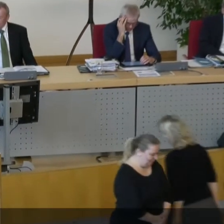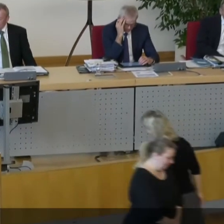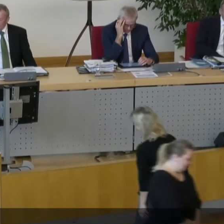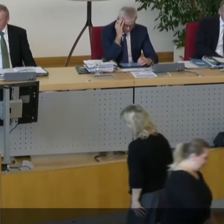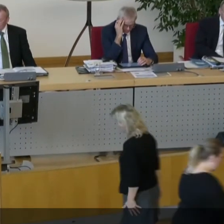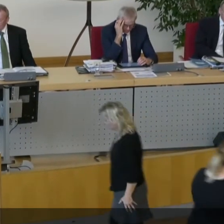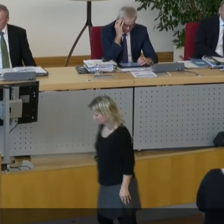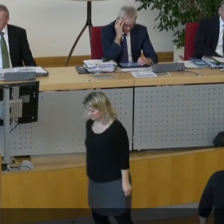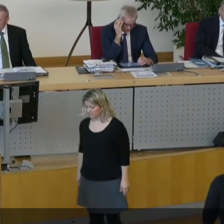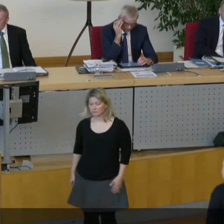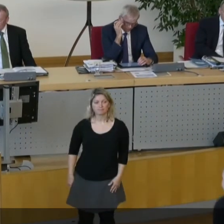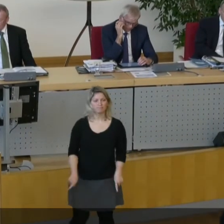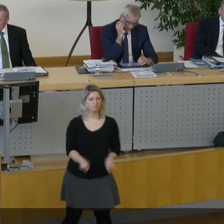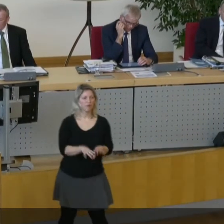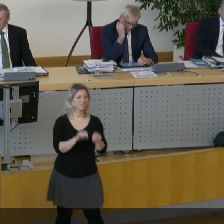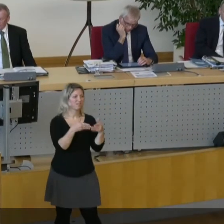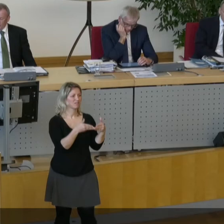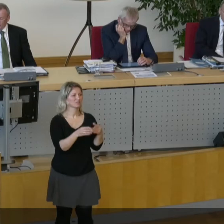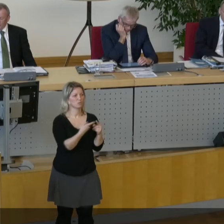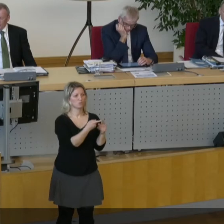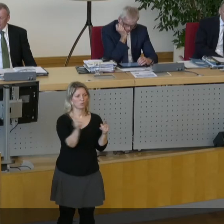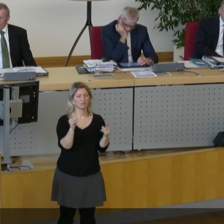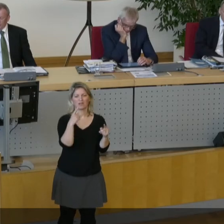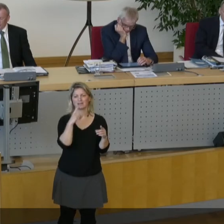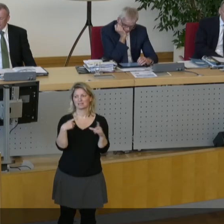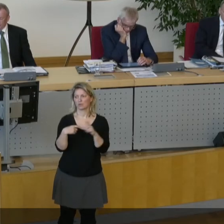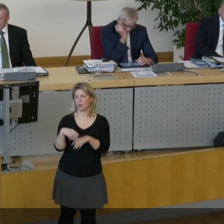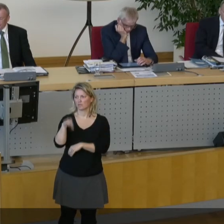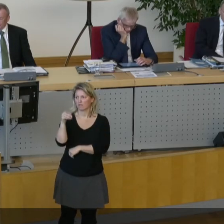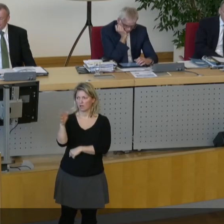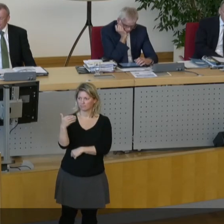Wir starten in der Fraktionsrunde. Es beginnt die CDU-Fraktion. Herr Dr. Brauns.